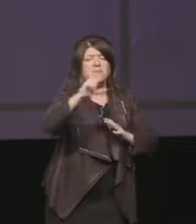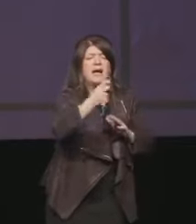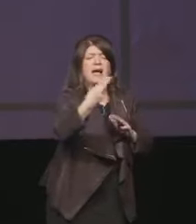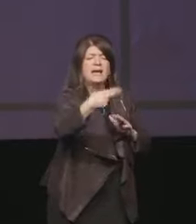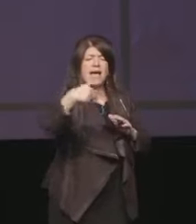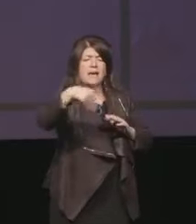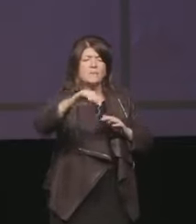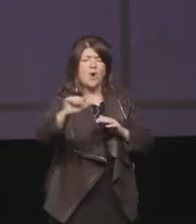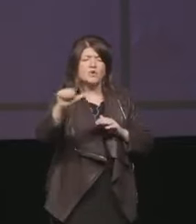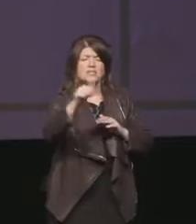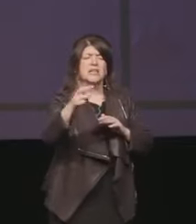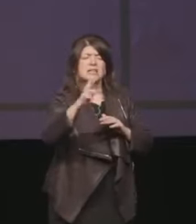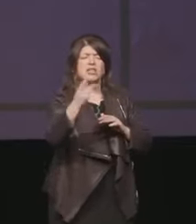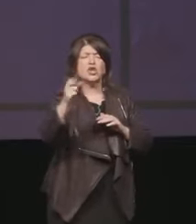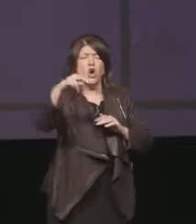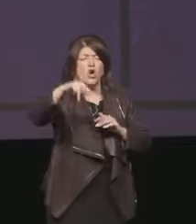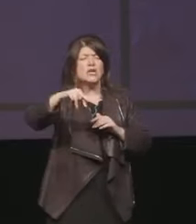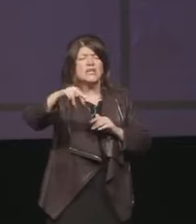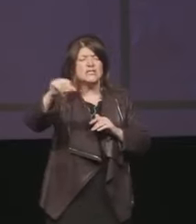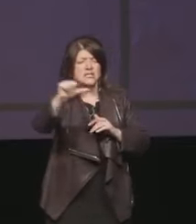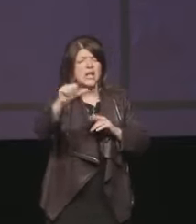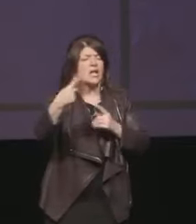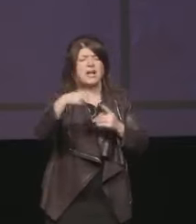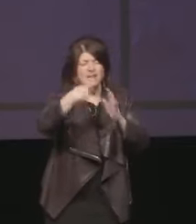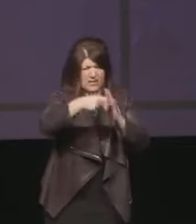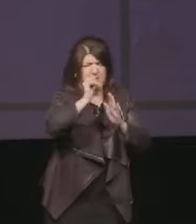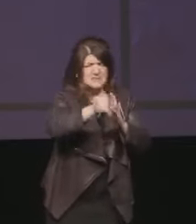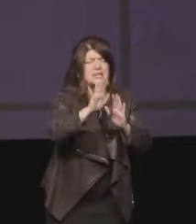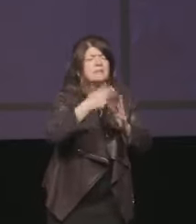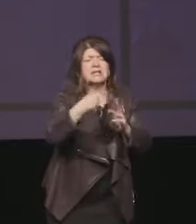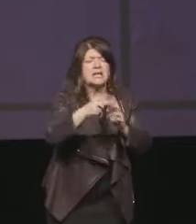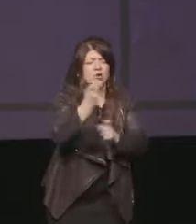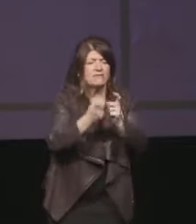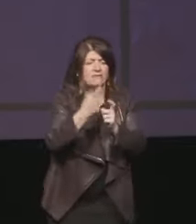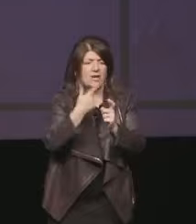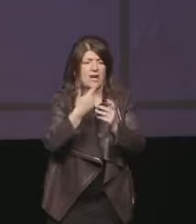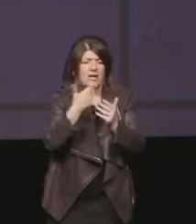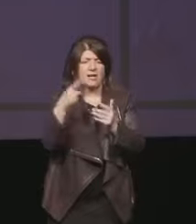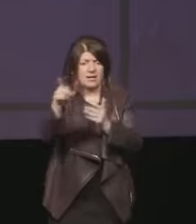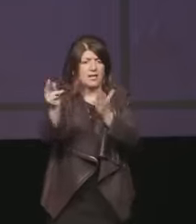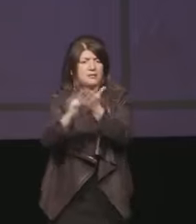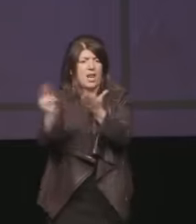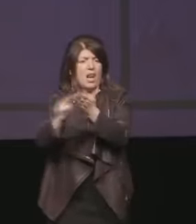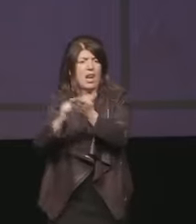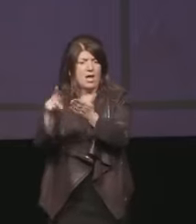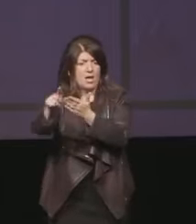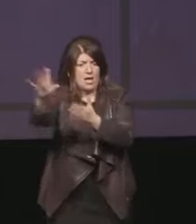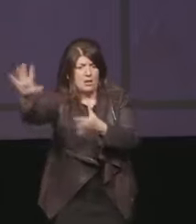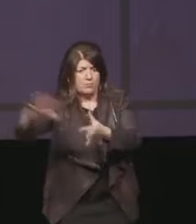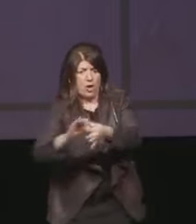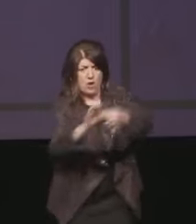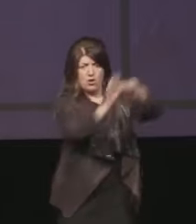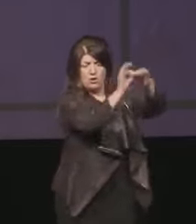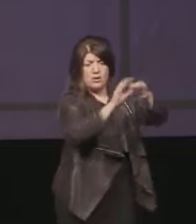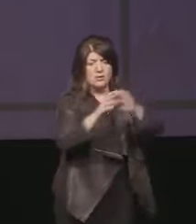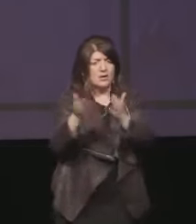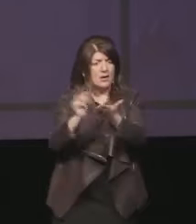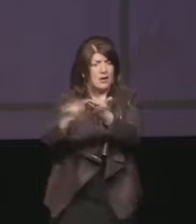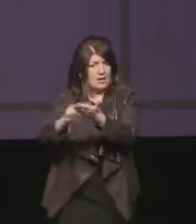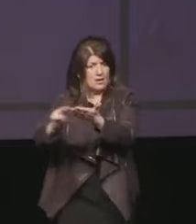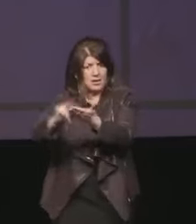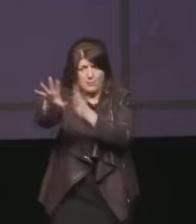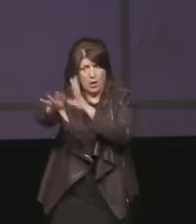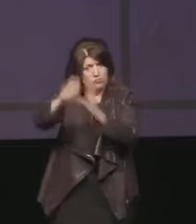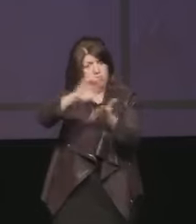appunto nasce da un libro House of Cards nasce da un libro e così via allora noi all'IBF prima Silvio diceva come l'IBF